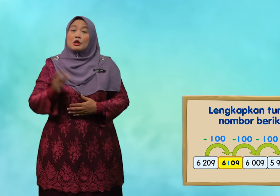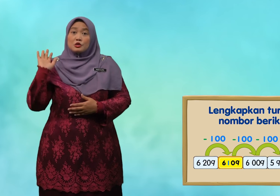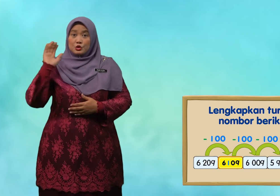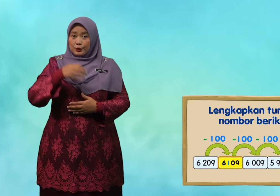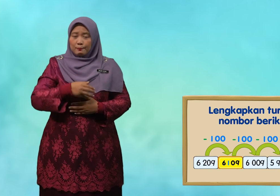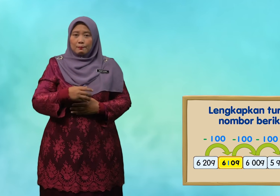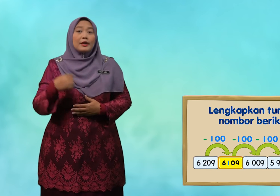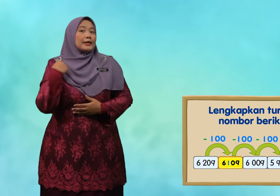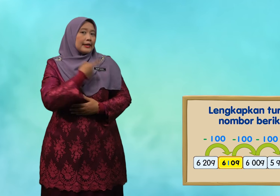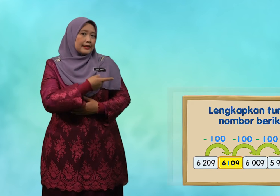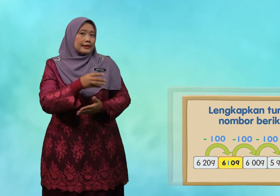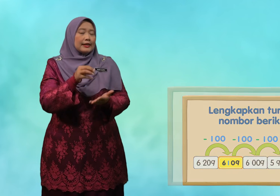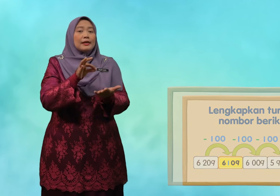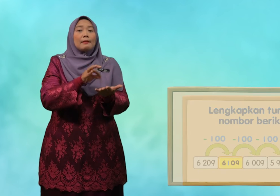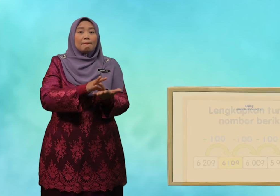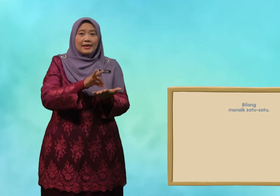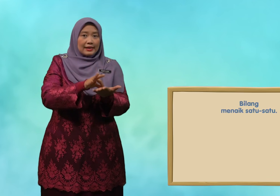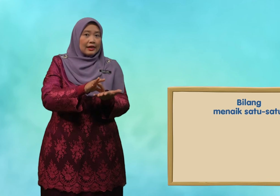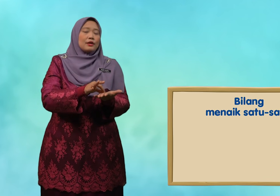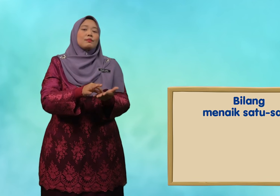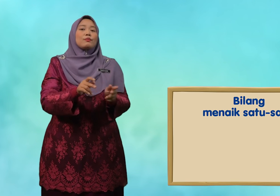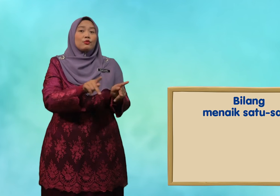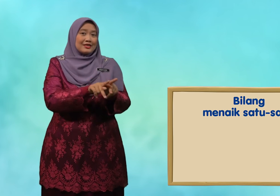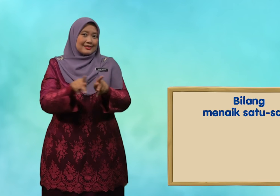jom kita bilang pula